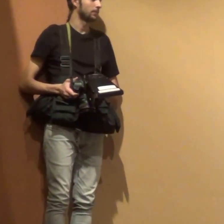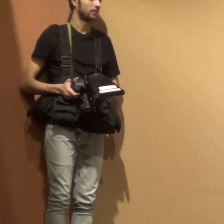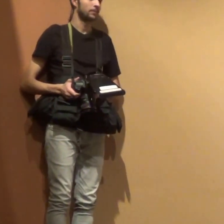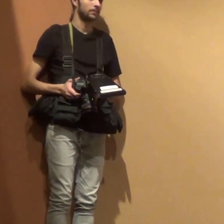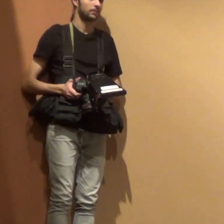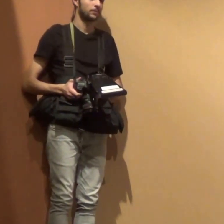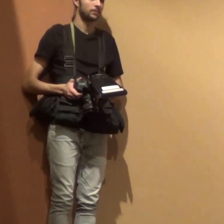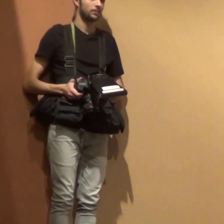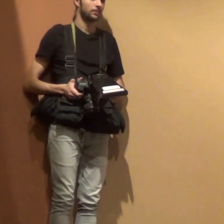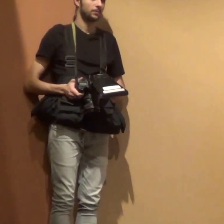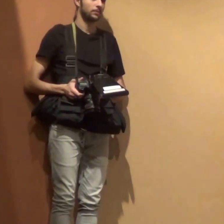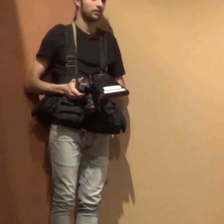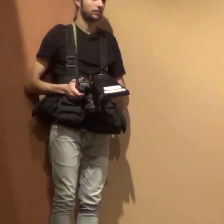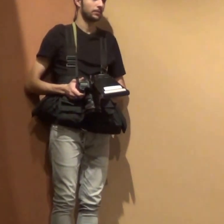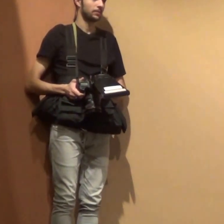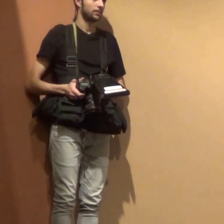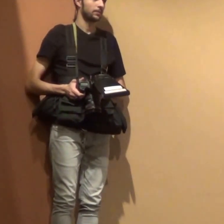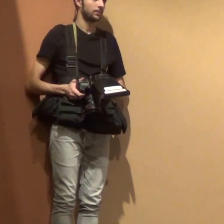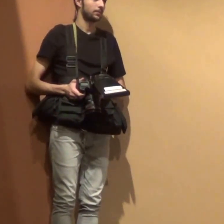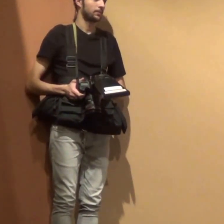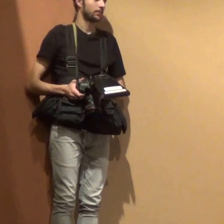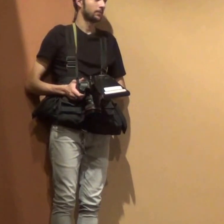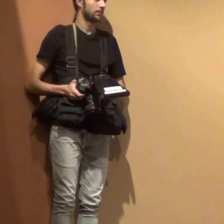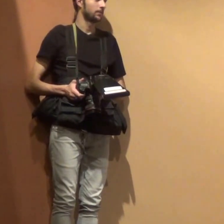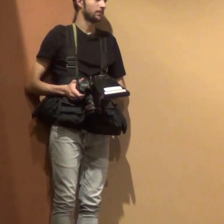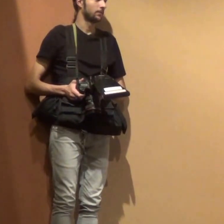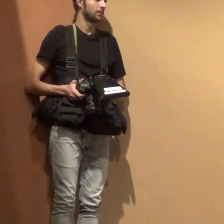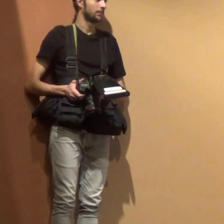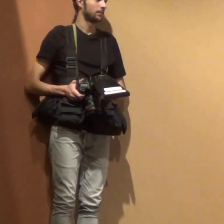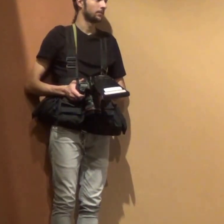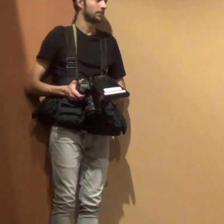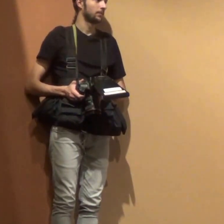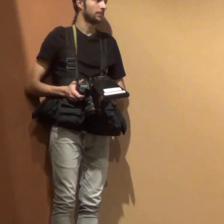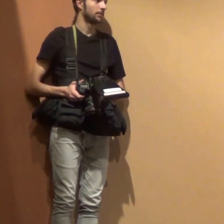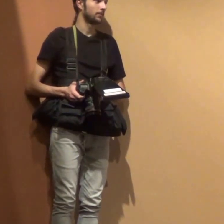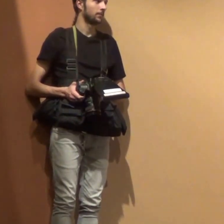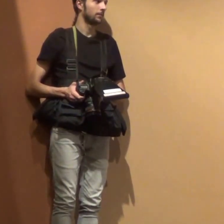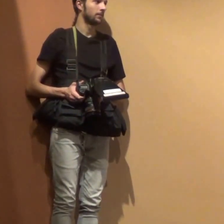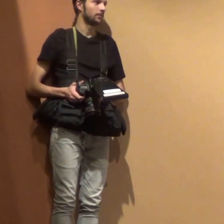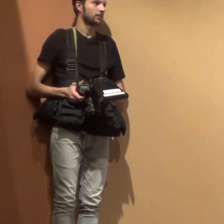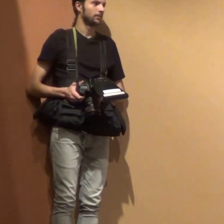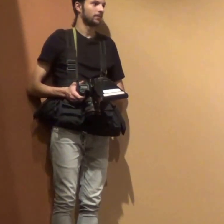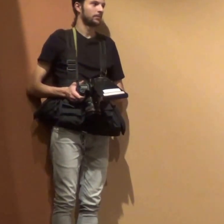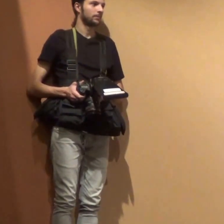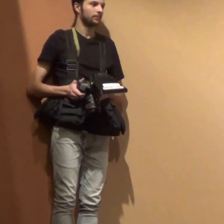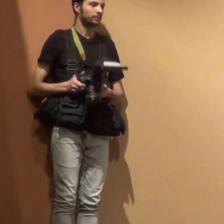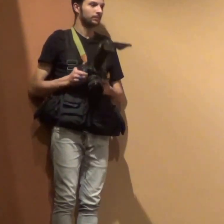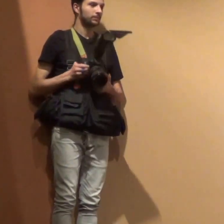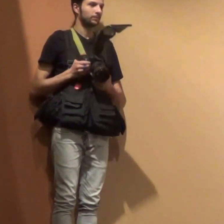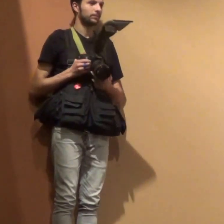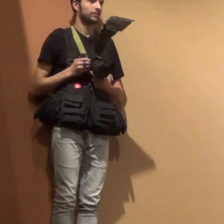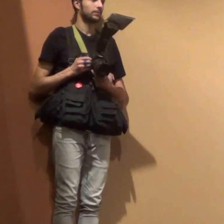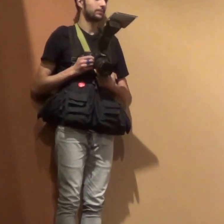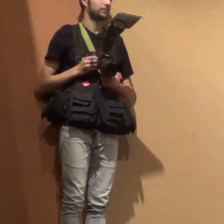Esportiva dos Deficientes Visuais do Estado do Paraná.